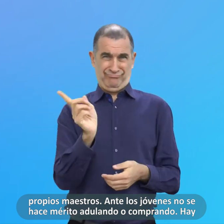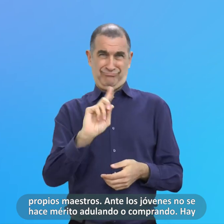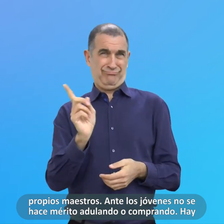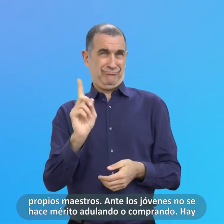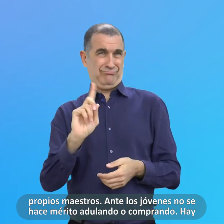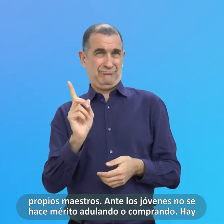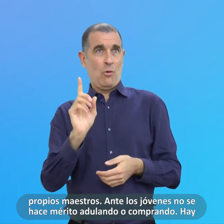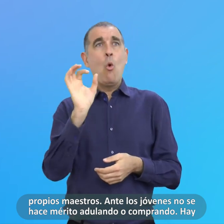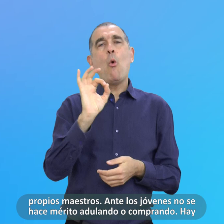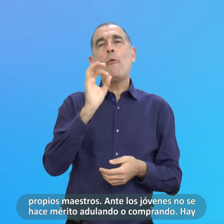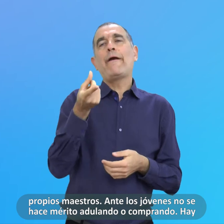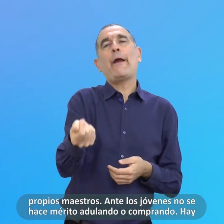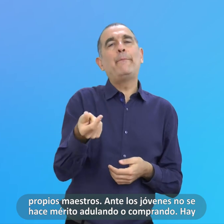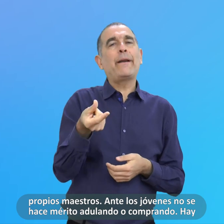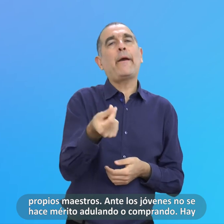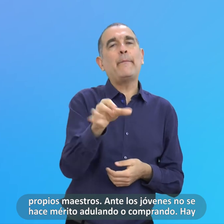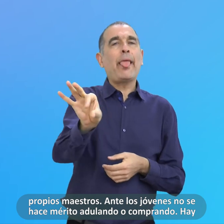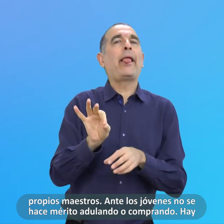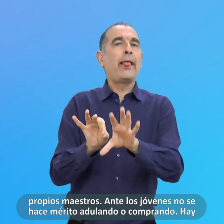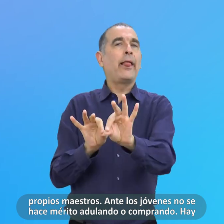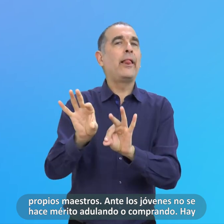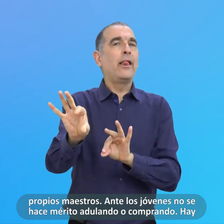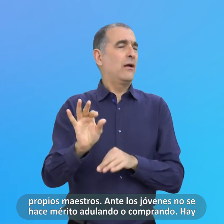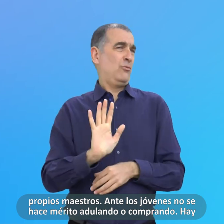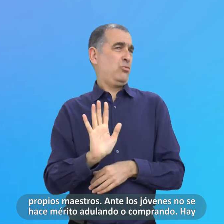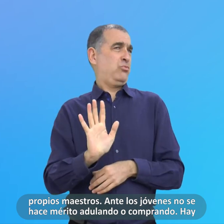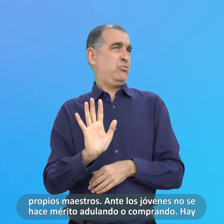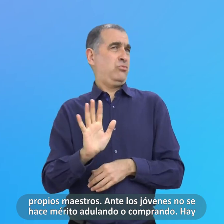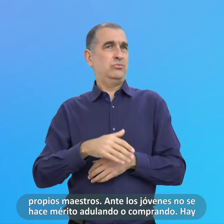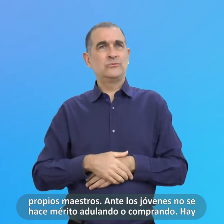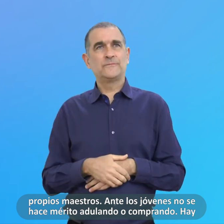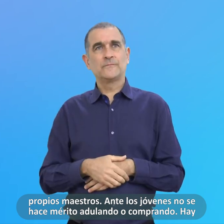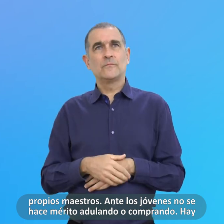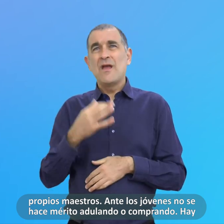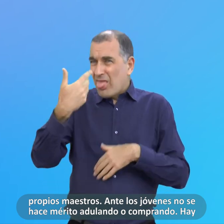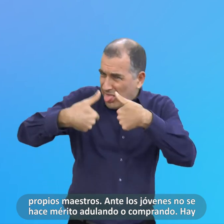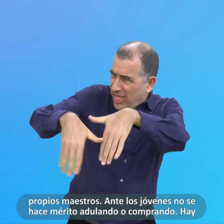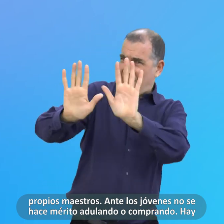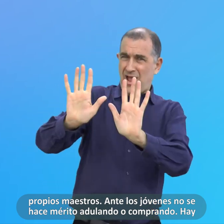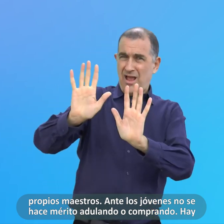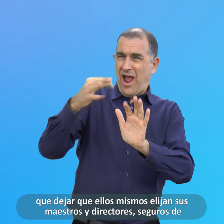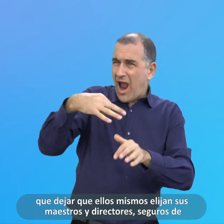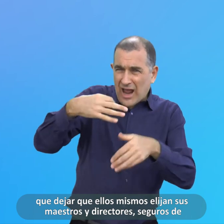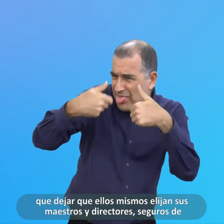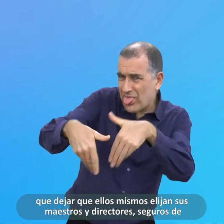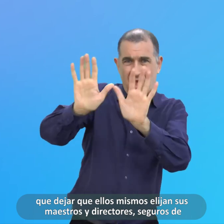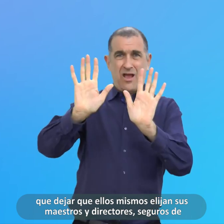Hay Que Dejar Que Ellos Mismos Elijan Sus Maestros Y Directores